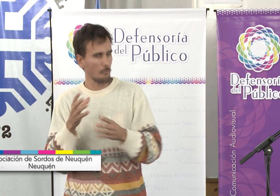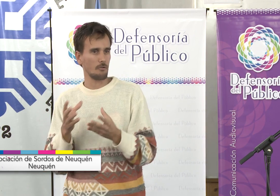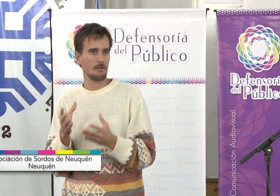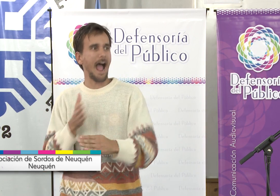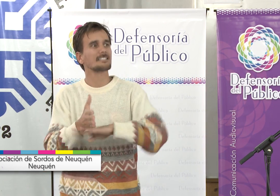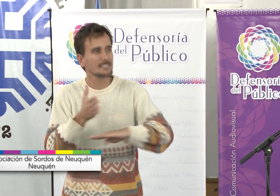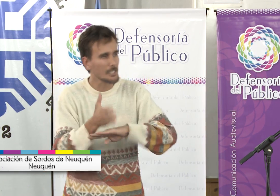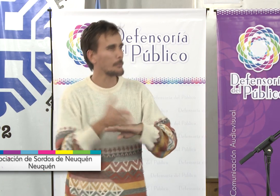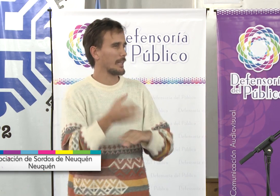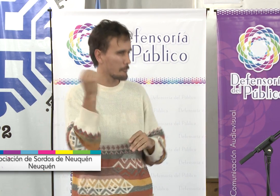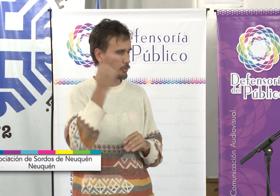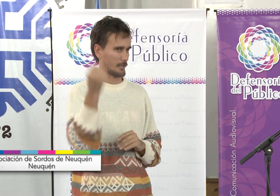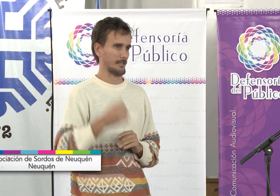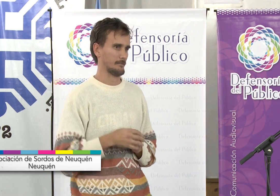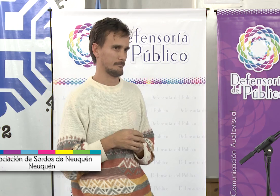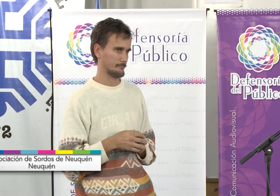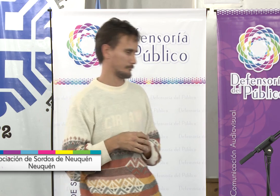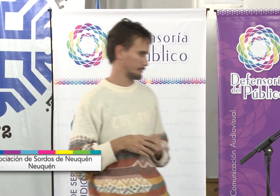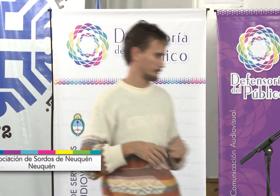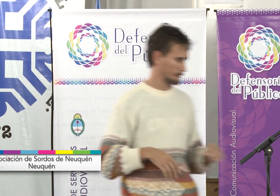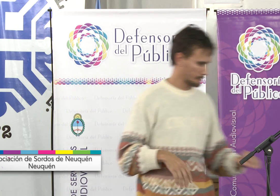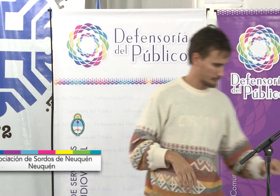Que busquemos una forma de accesibilidad. Es muy importante.